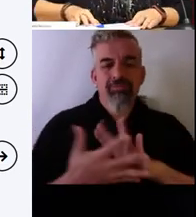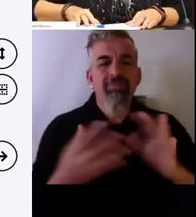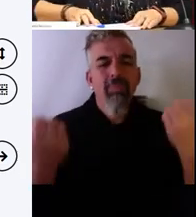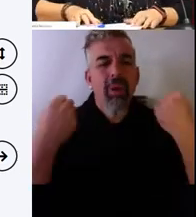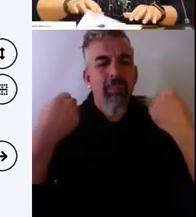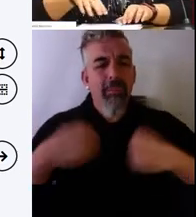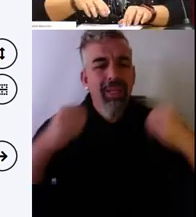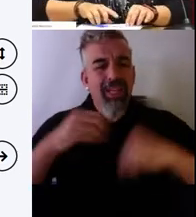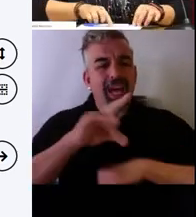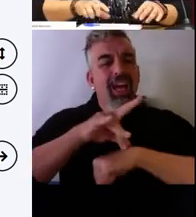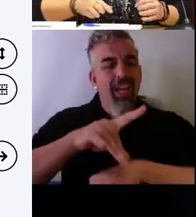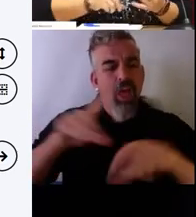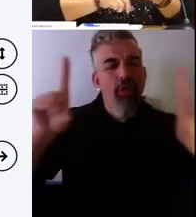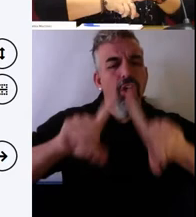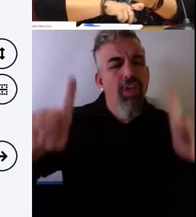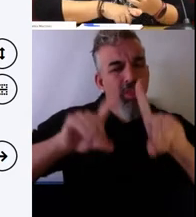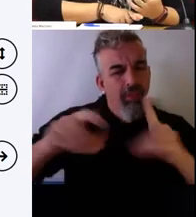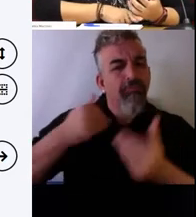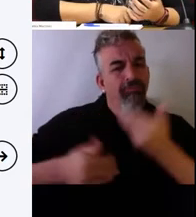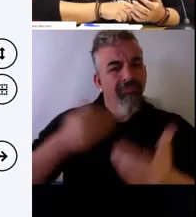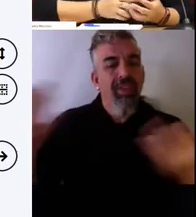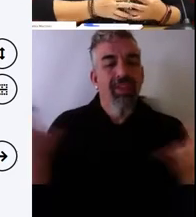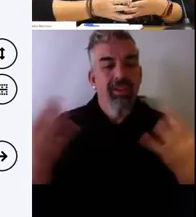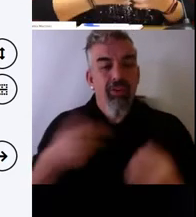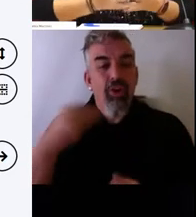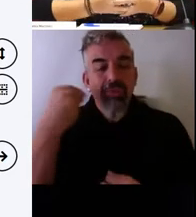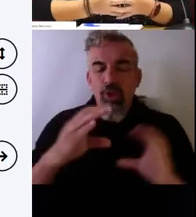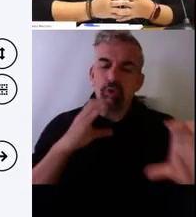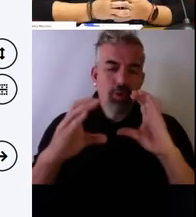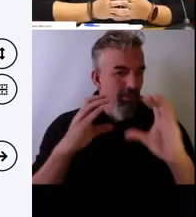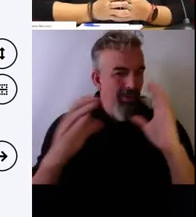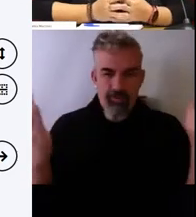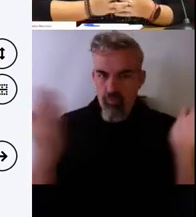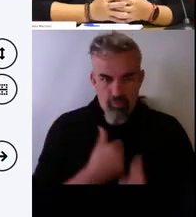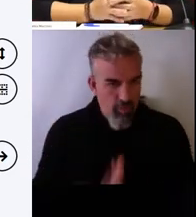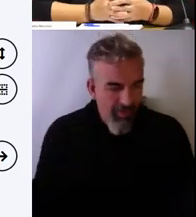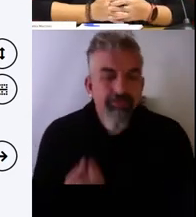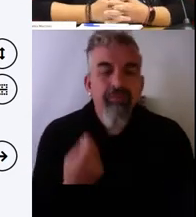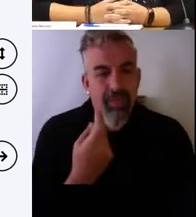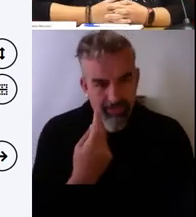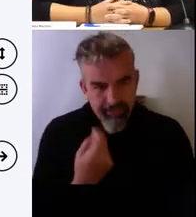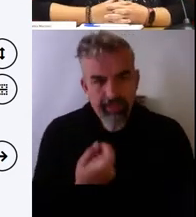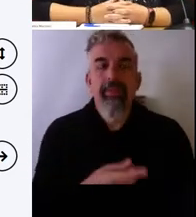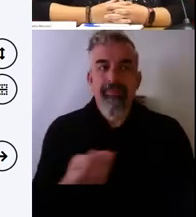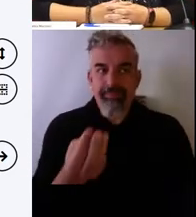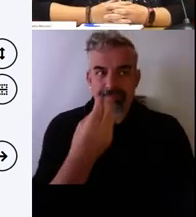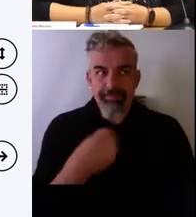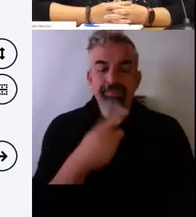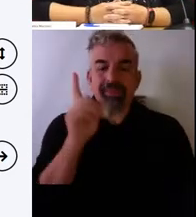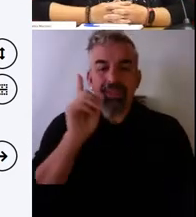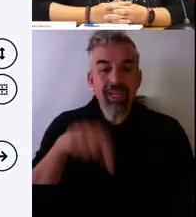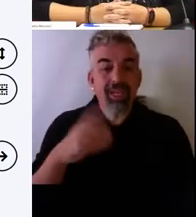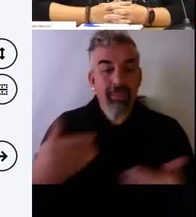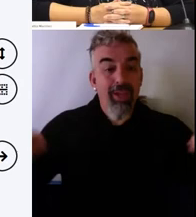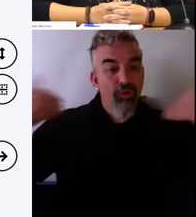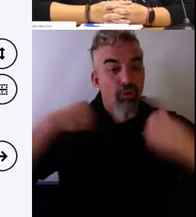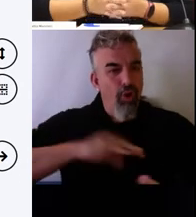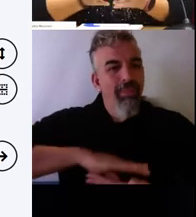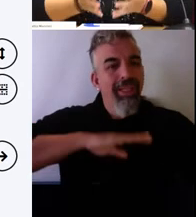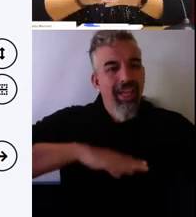guía docente. Entonces, creo que falta esa comunicación, creo que falta ese valor que hay que darle a las competencias.